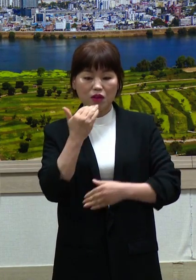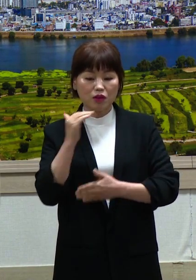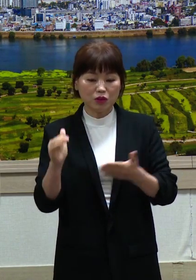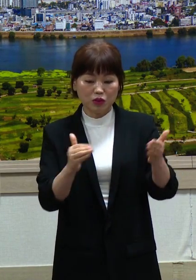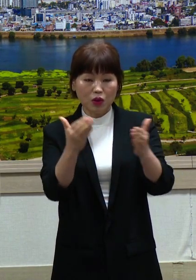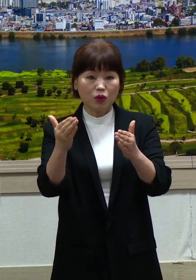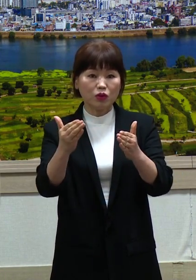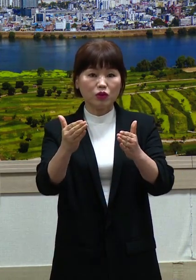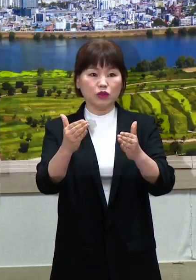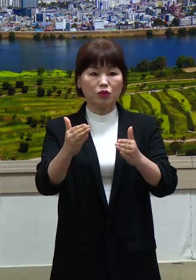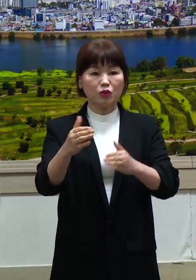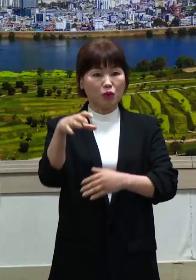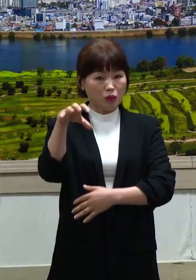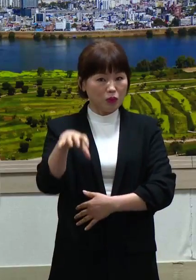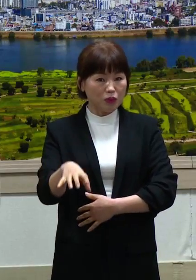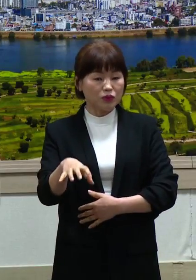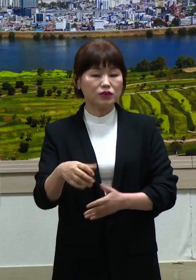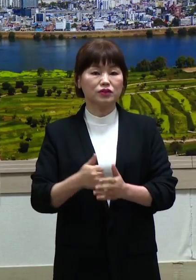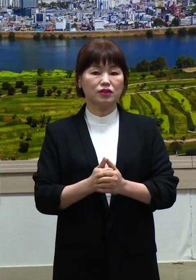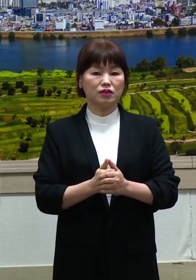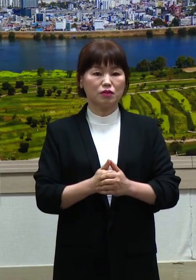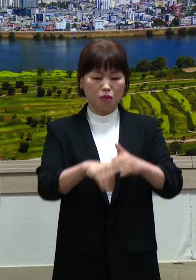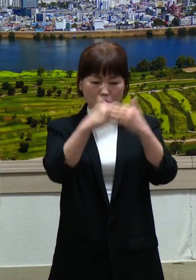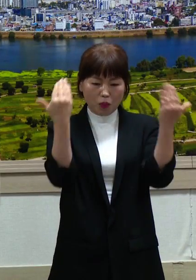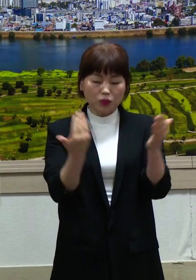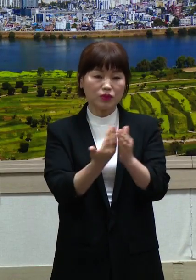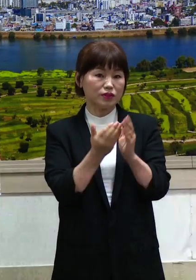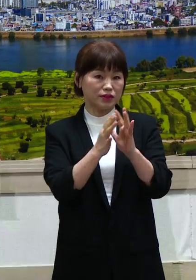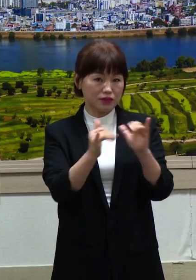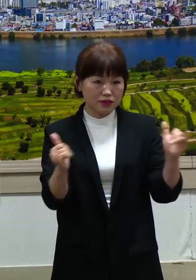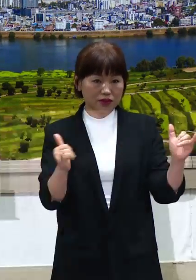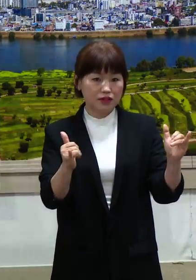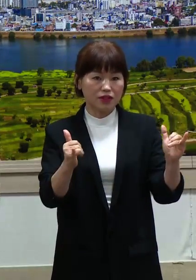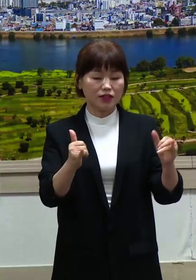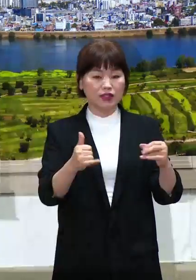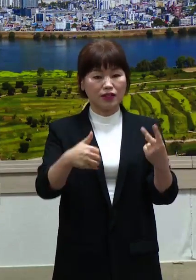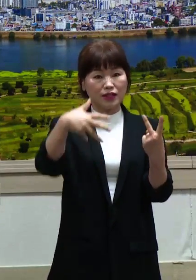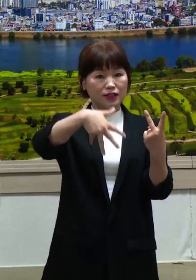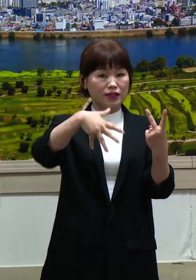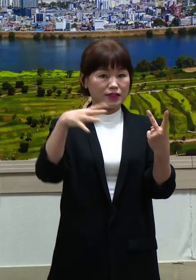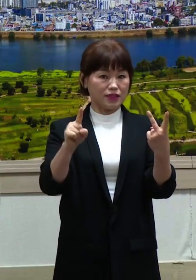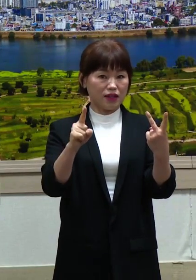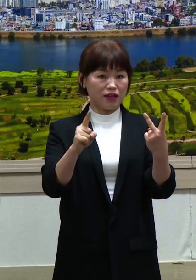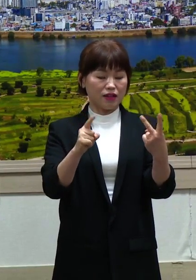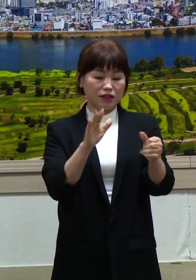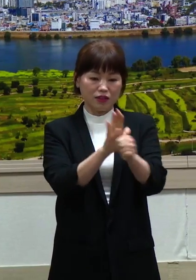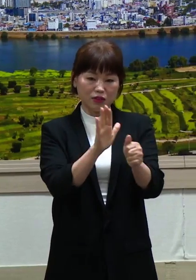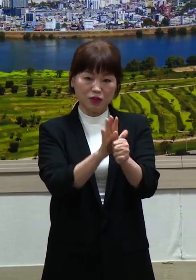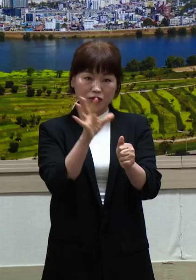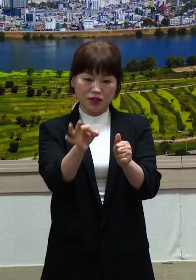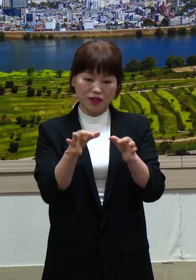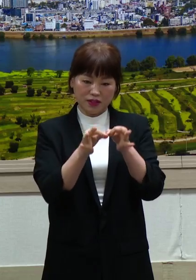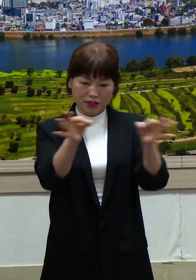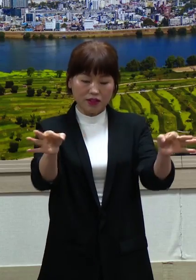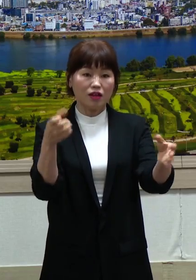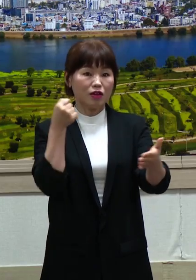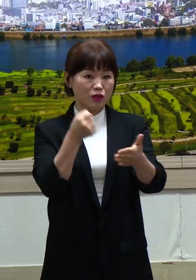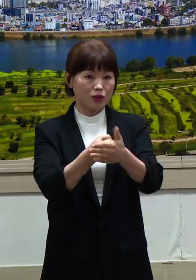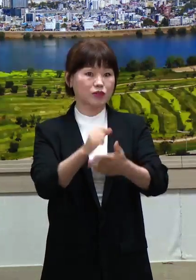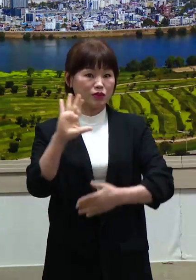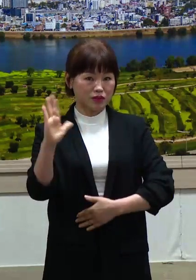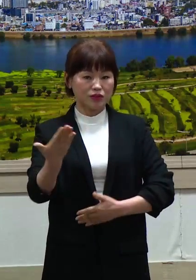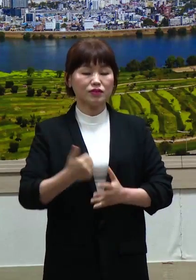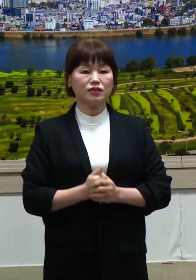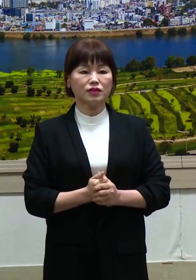전 도민에게 2차 재난지원금을 지급하기로 결정하였으며 2월